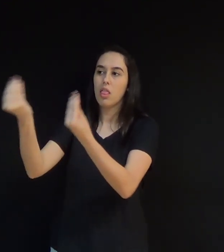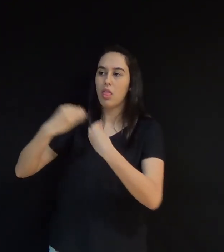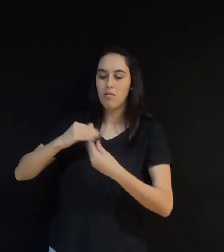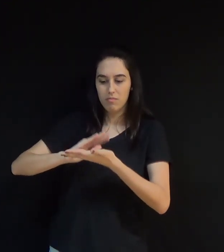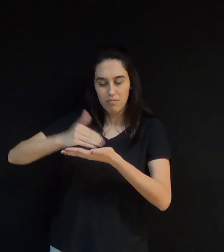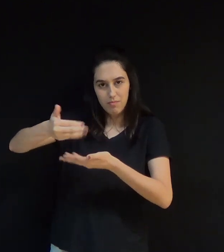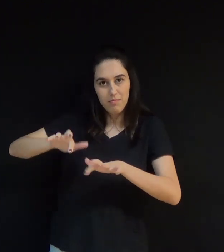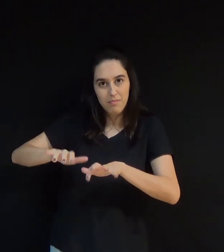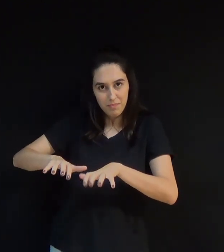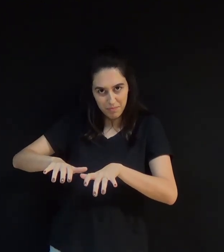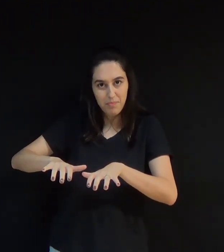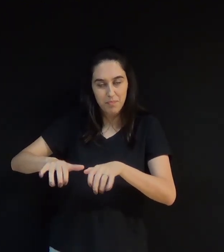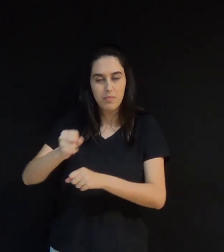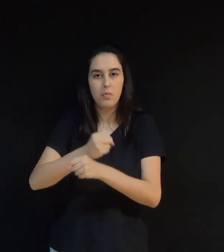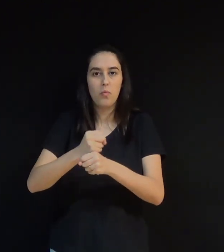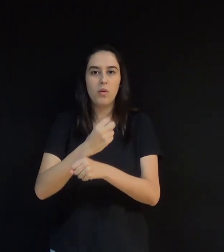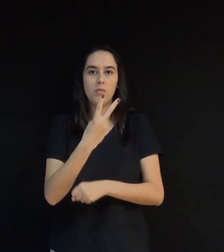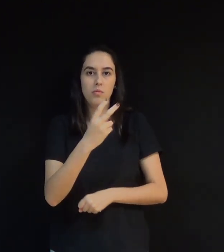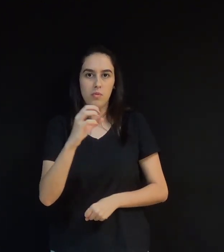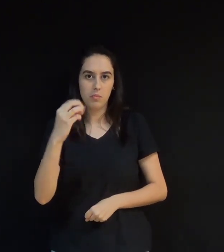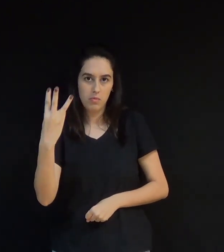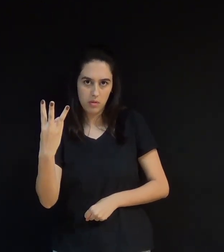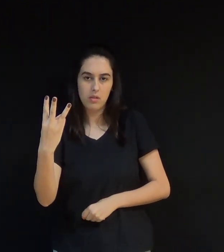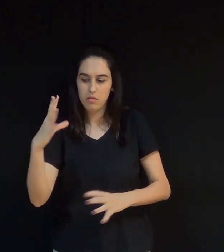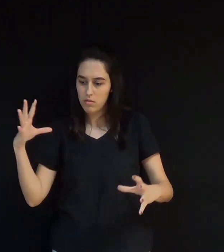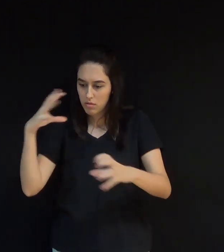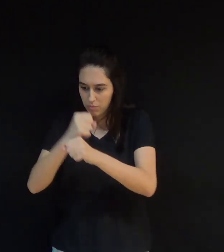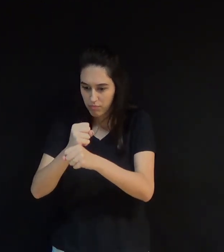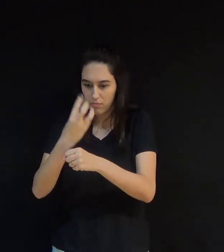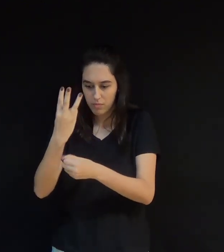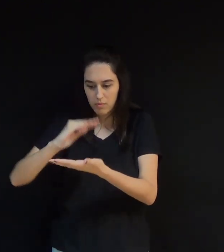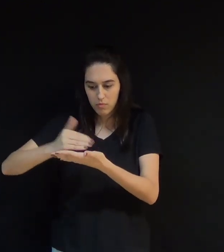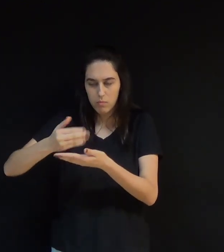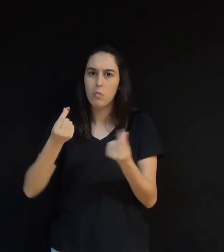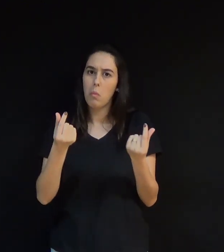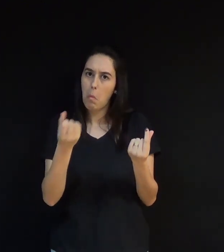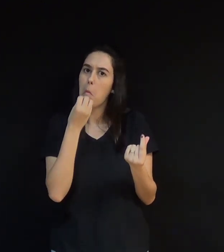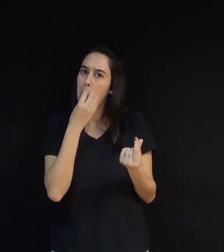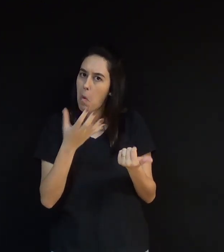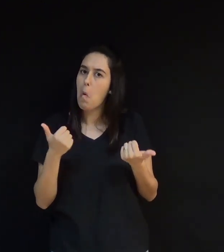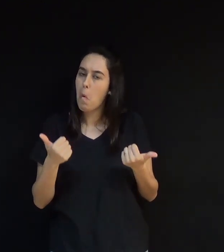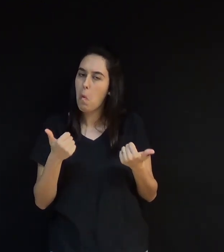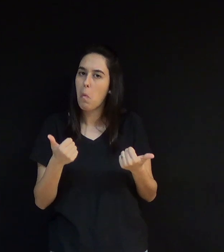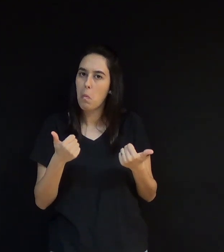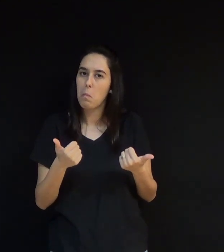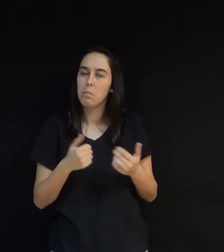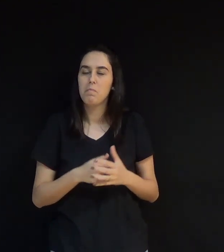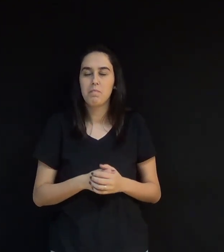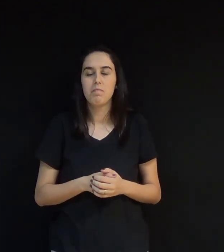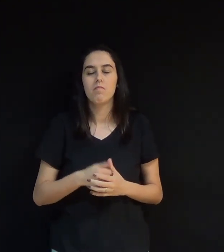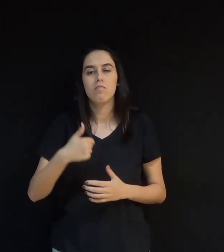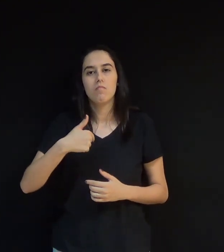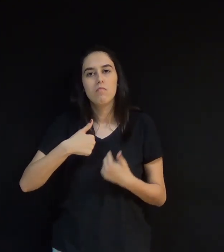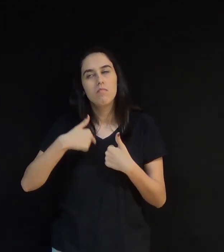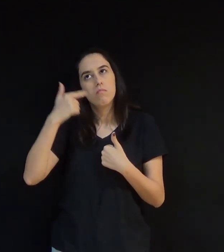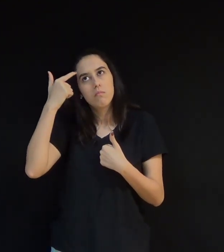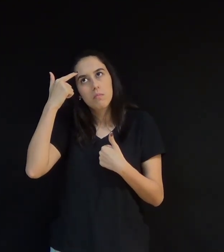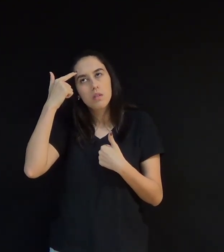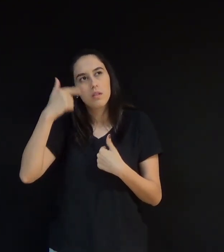o que no ano de 2003 somava uma boa quantia. Pensando em não sair sem nada, aceitei a